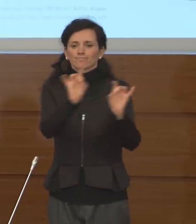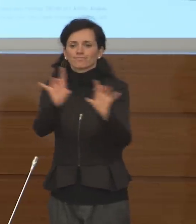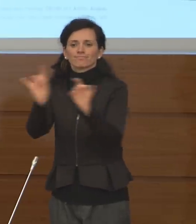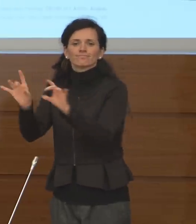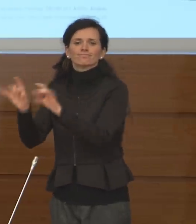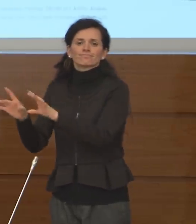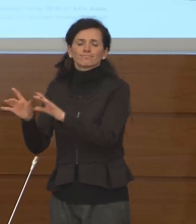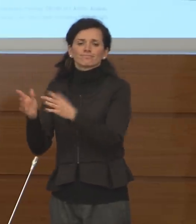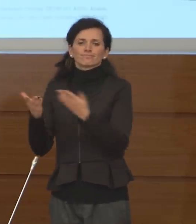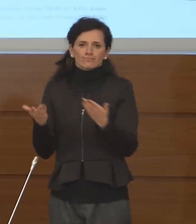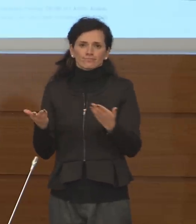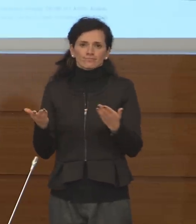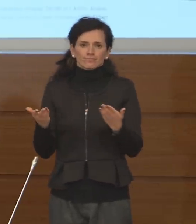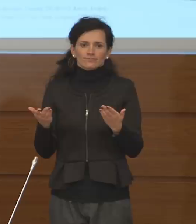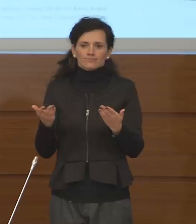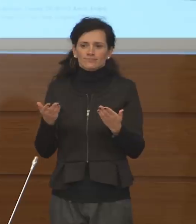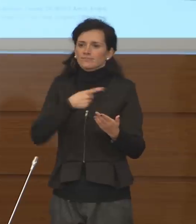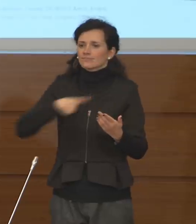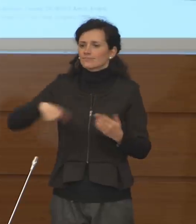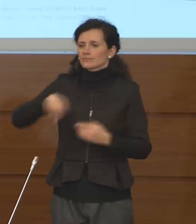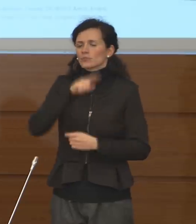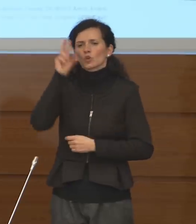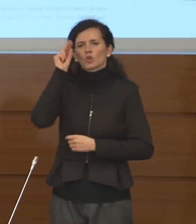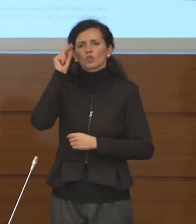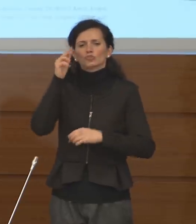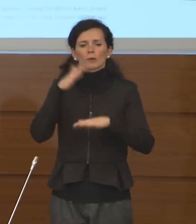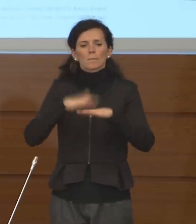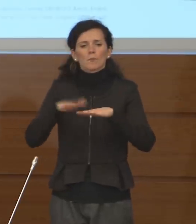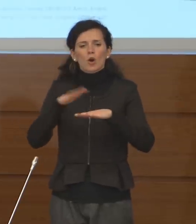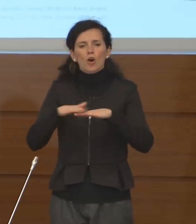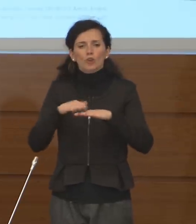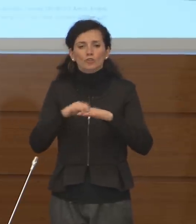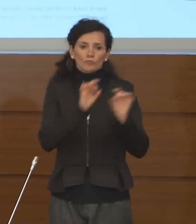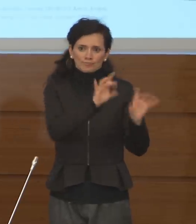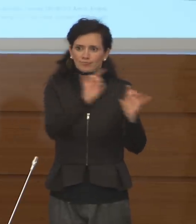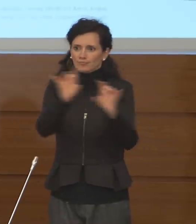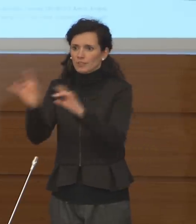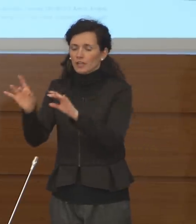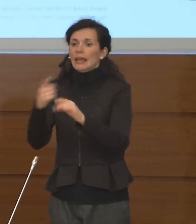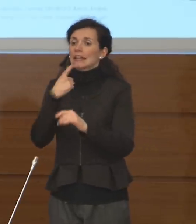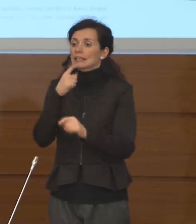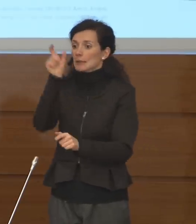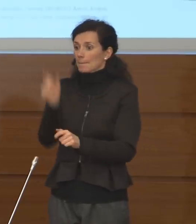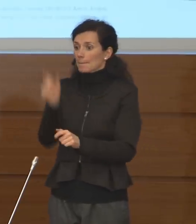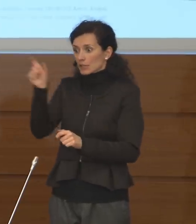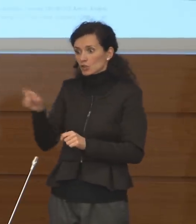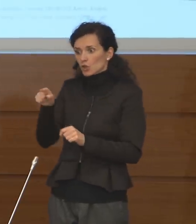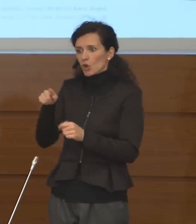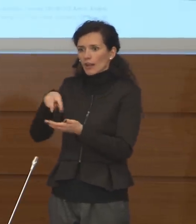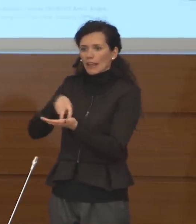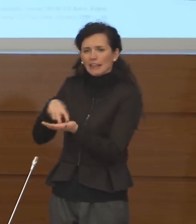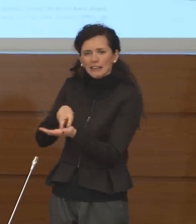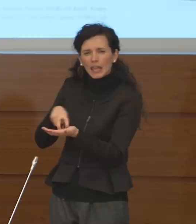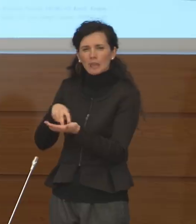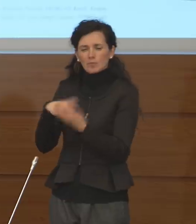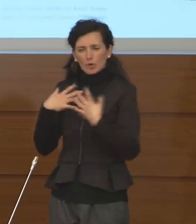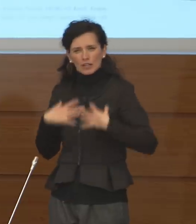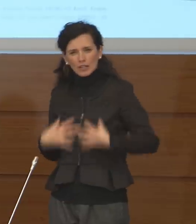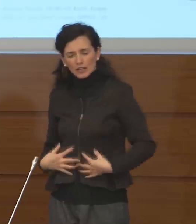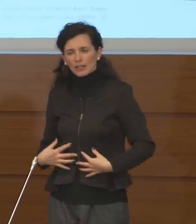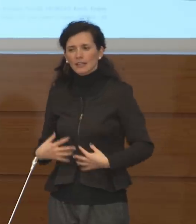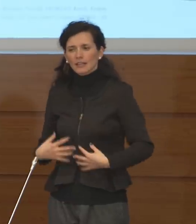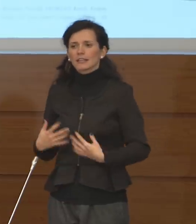con le modalità che conosciamo tutti, quello che è consigliabile per le persone più fragile, delle persone che hanno